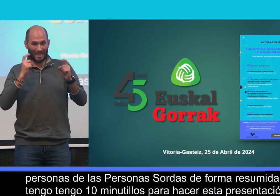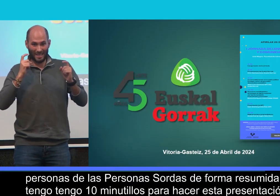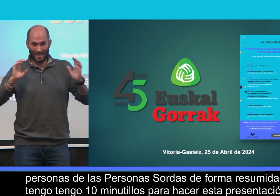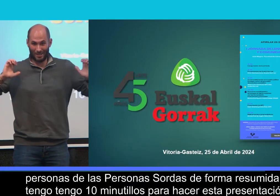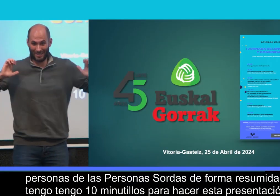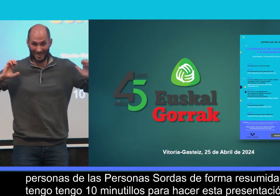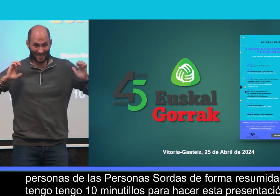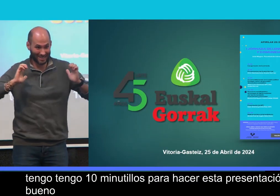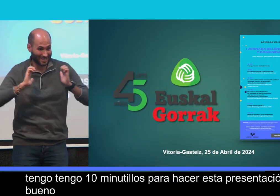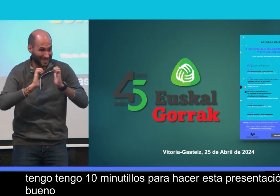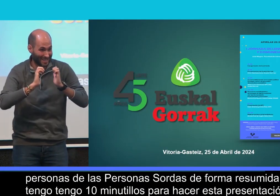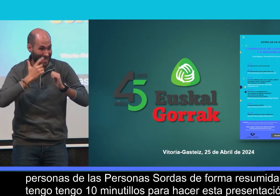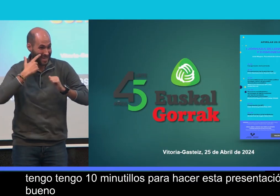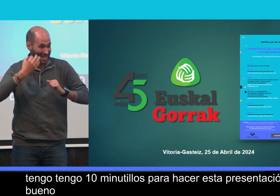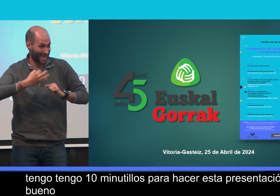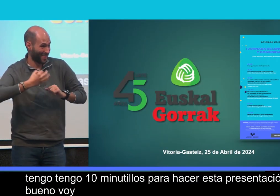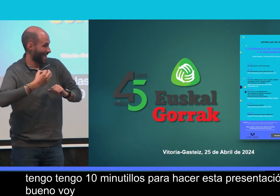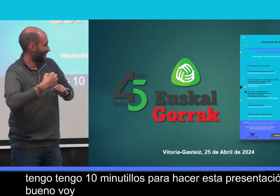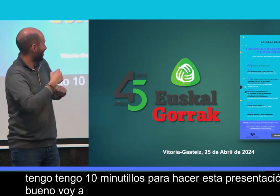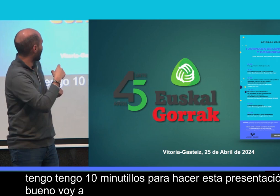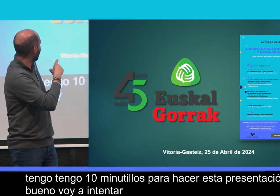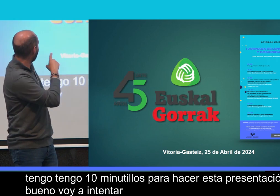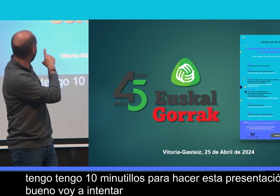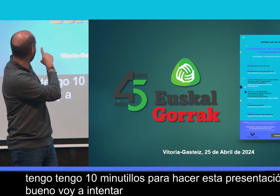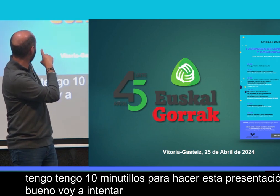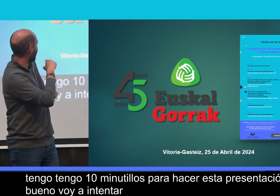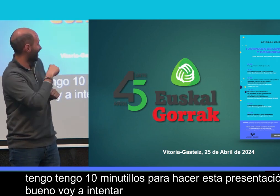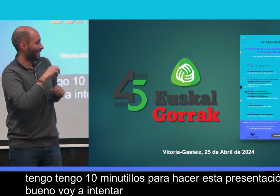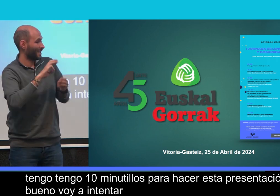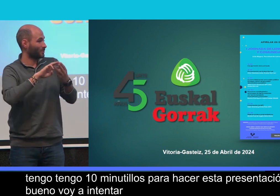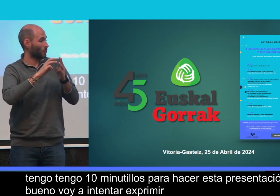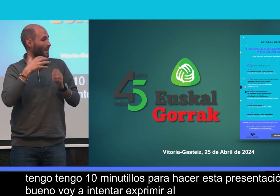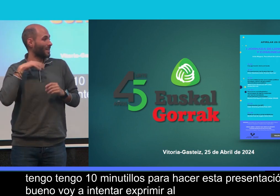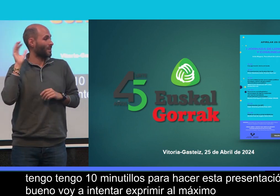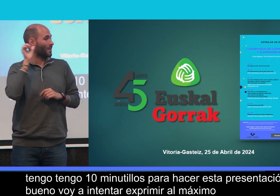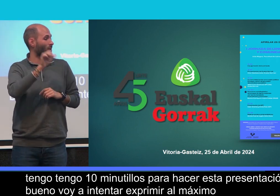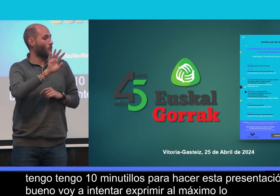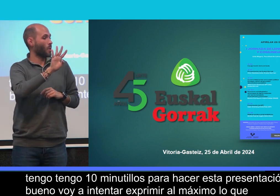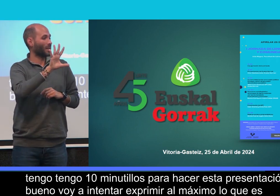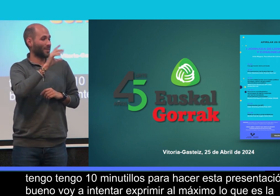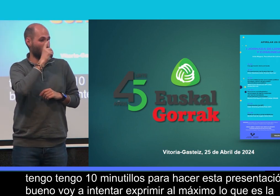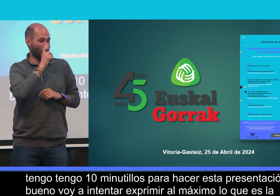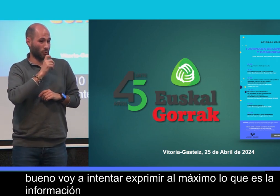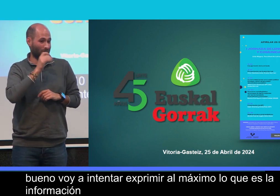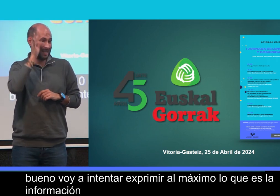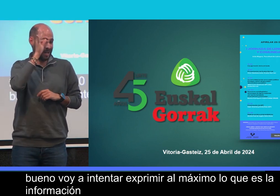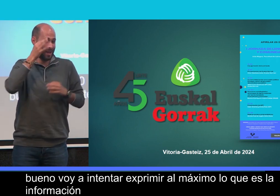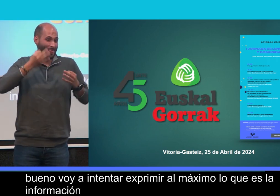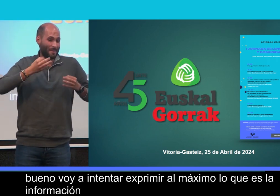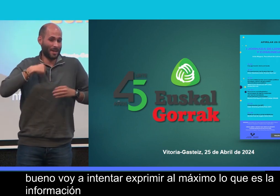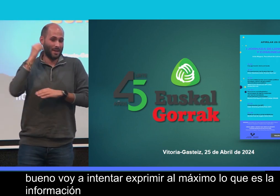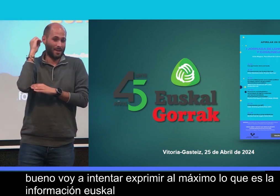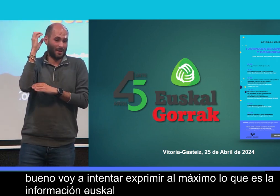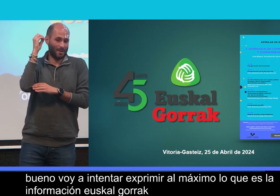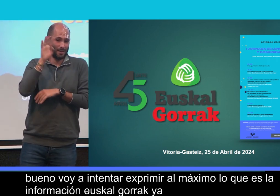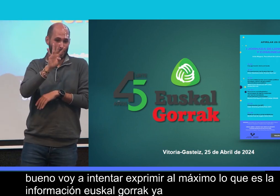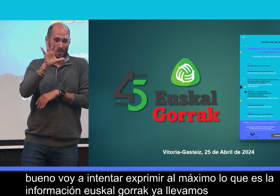Y, bueno, voy a intentar exprimir al máximo lo que es la información. Euskal Gorrak ya llevamos 45